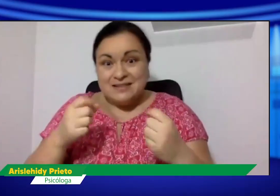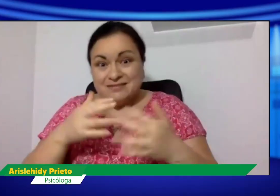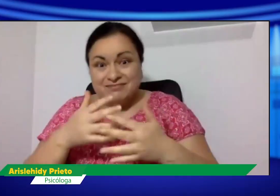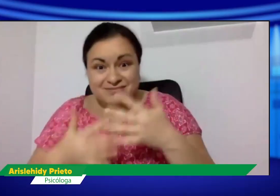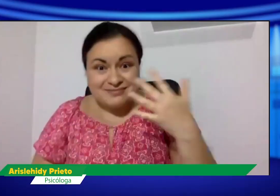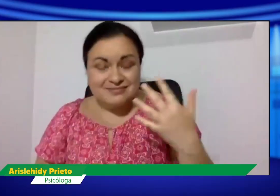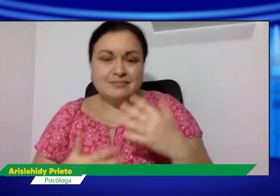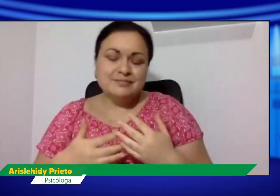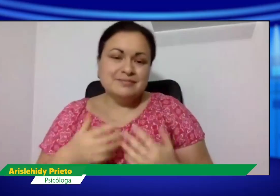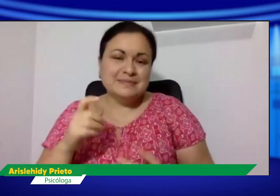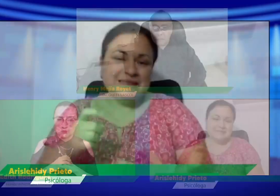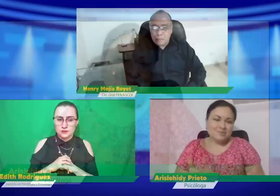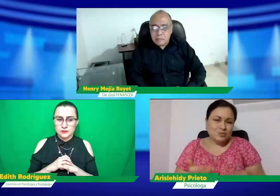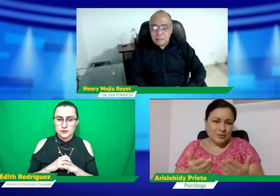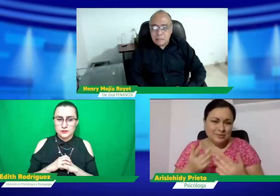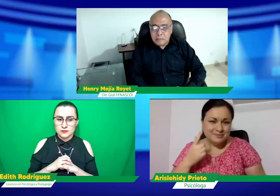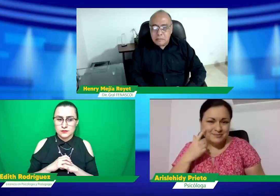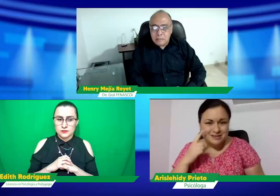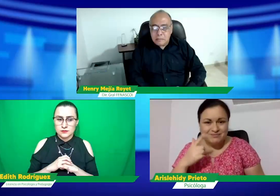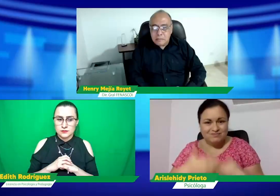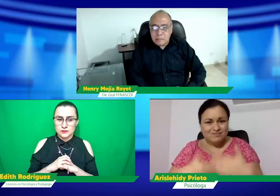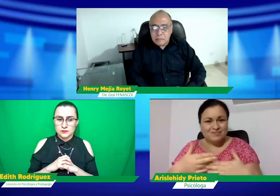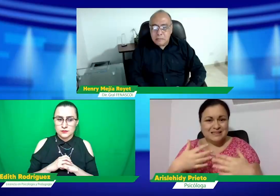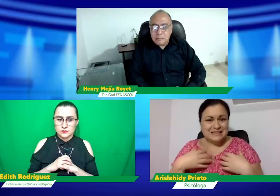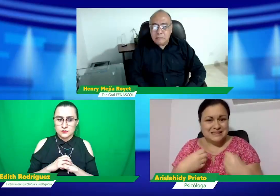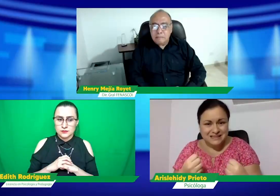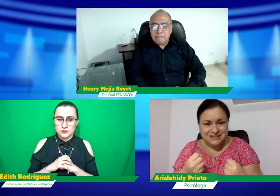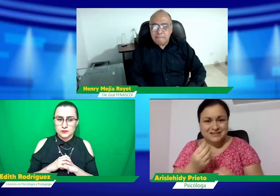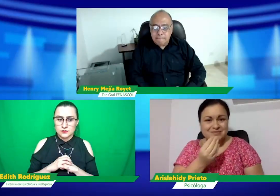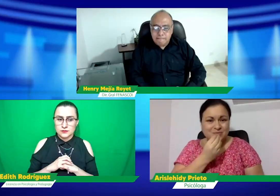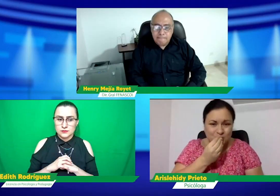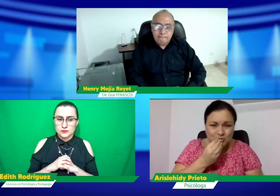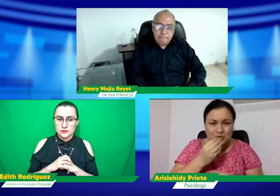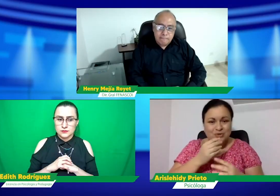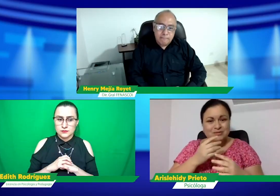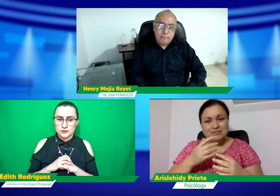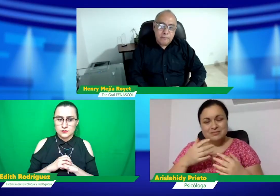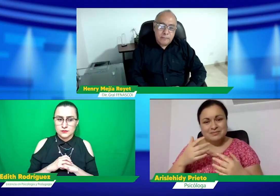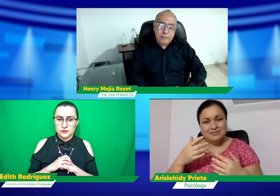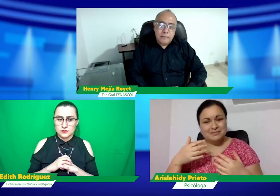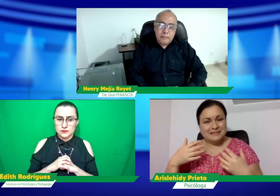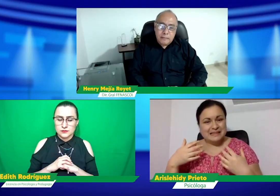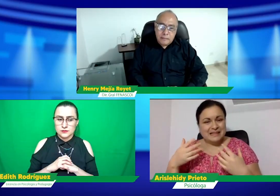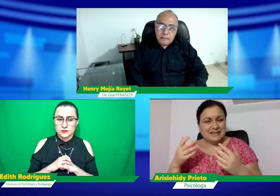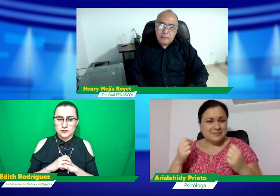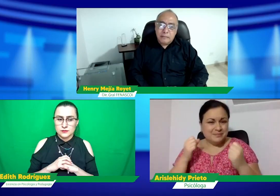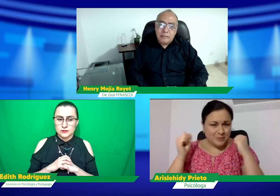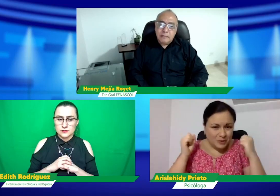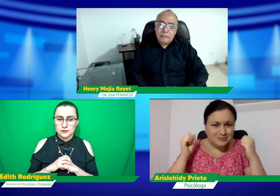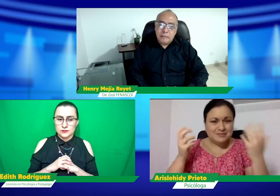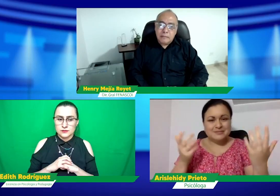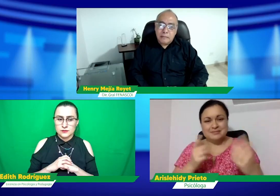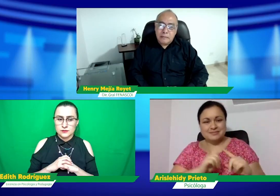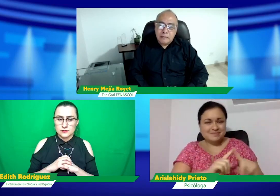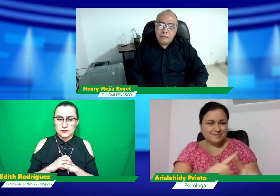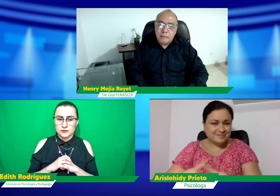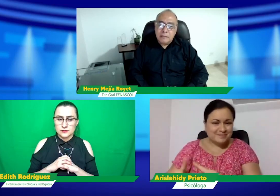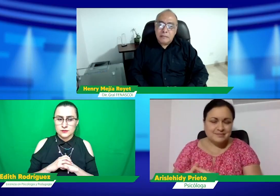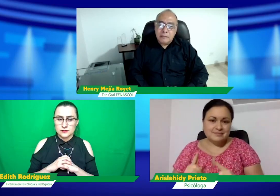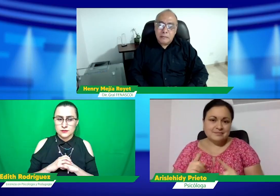me van a ayudar, cómo me van a sanar, cómo voy a estar bien, entonces pensar en que la comida, y bueno,